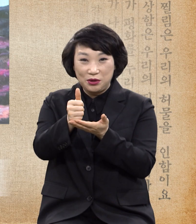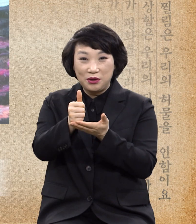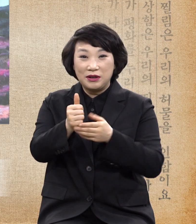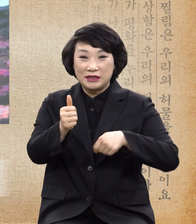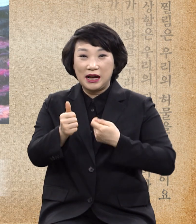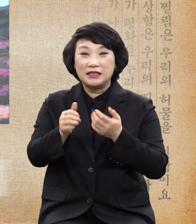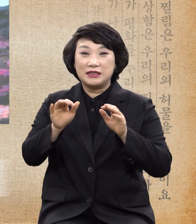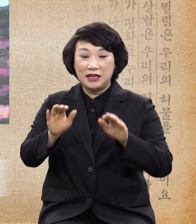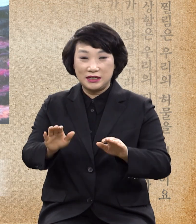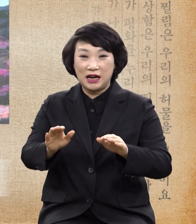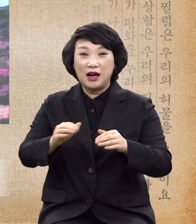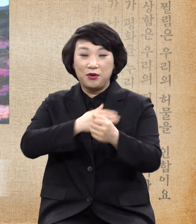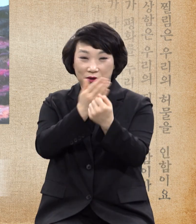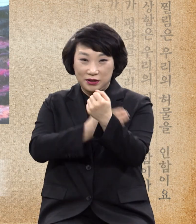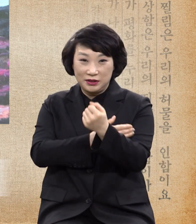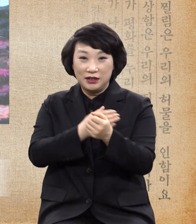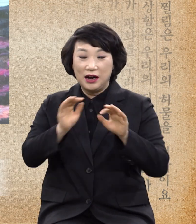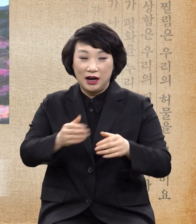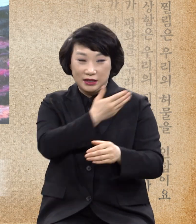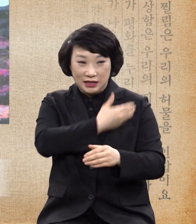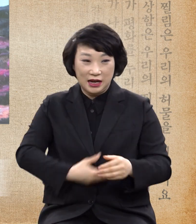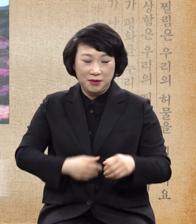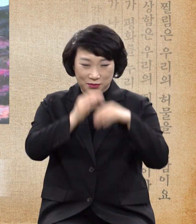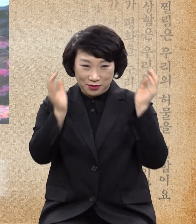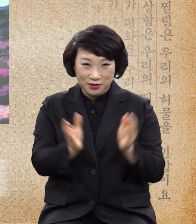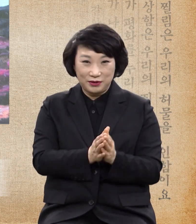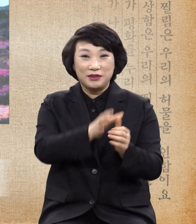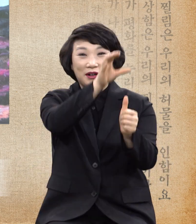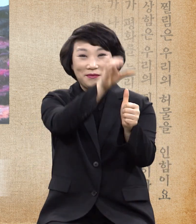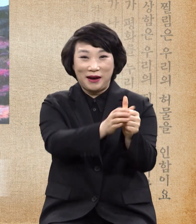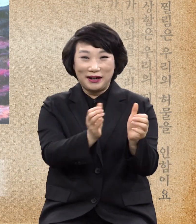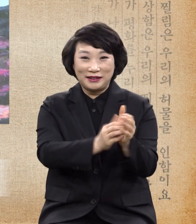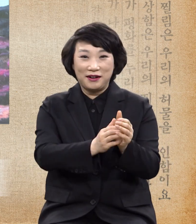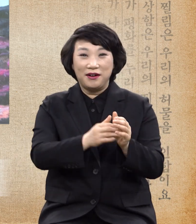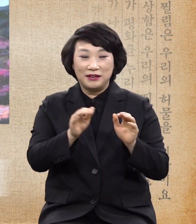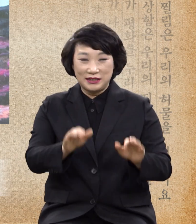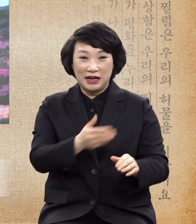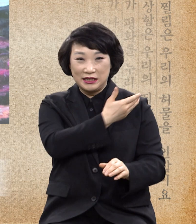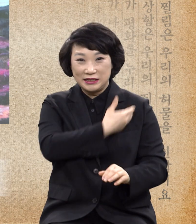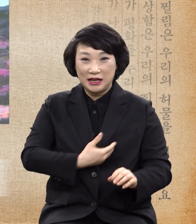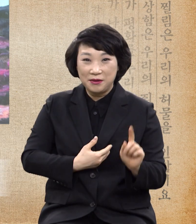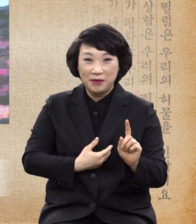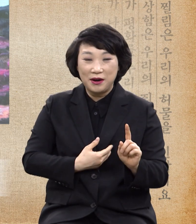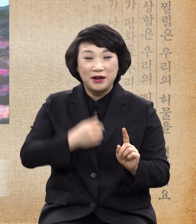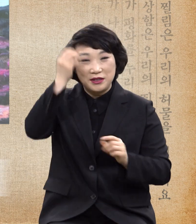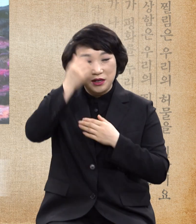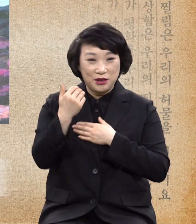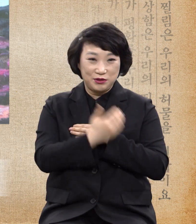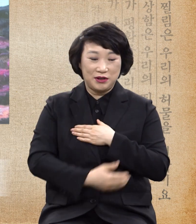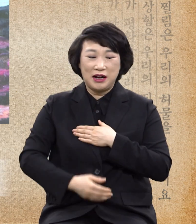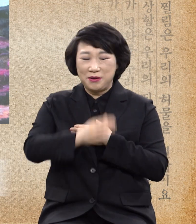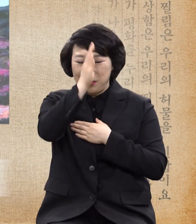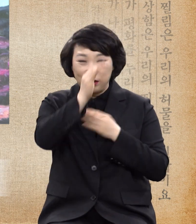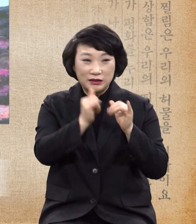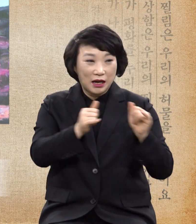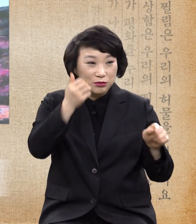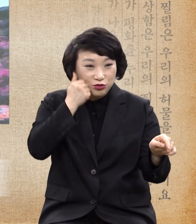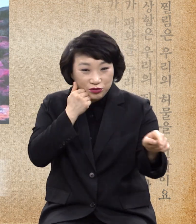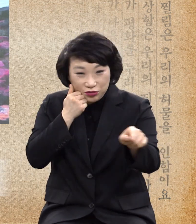절대 권능을 제자들에게 주셨으니 제자들은 영역 간의 병든 자들을 자육해